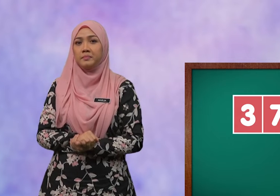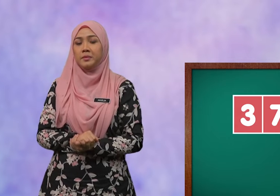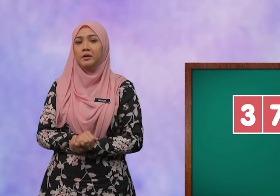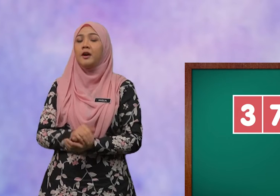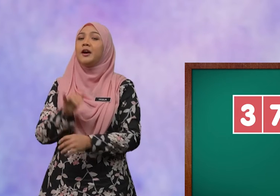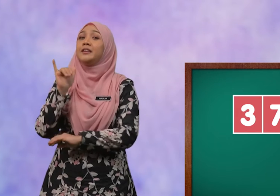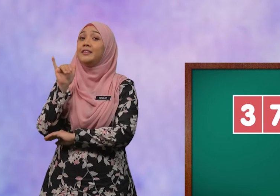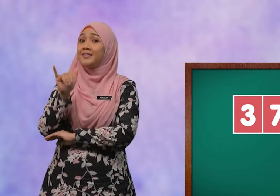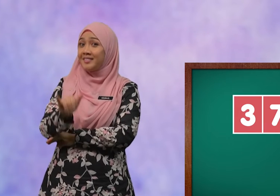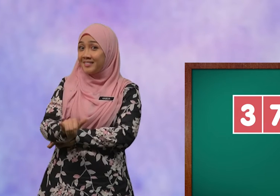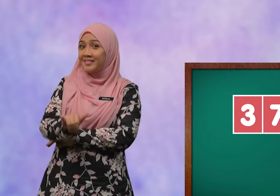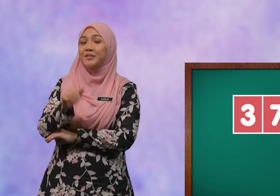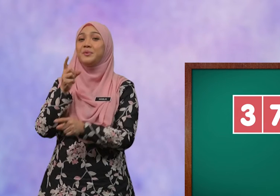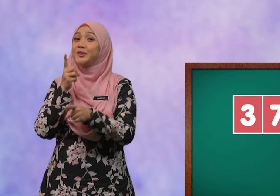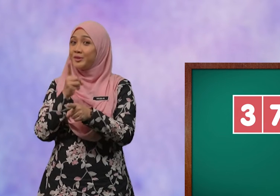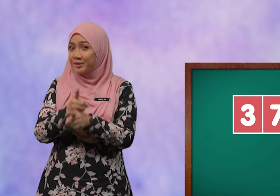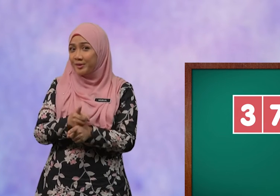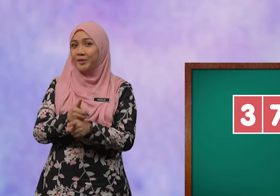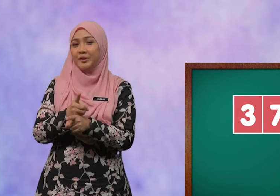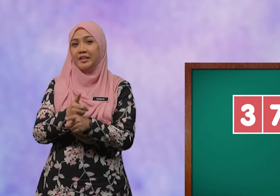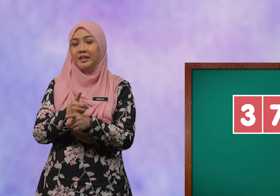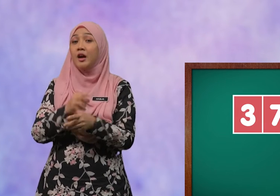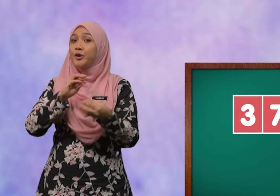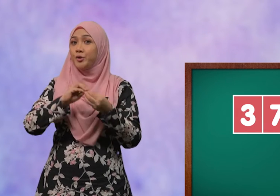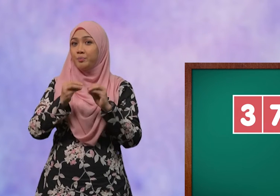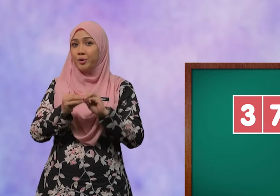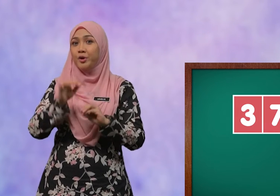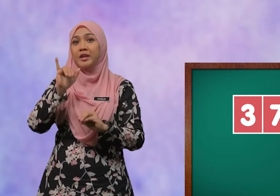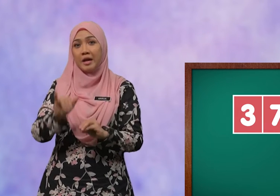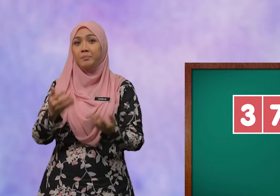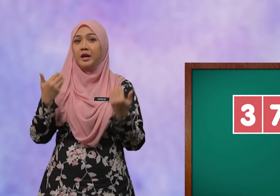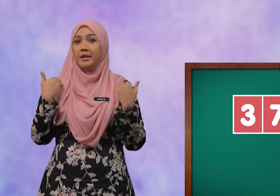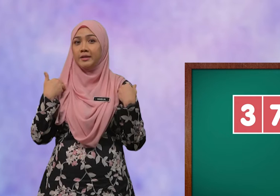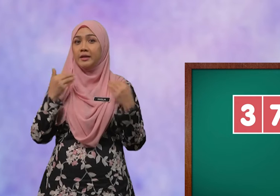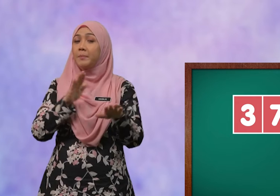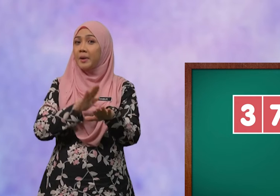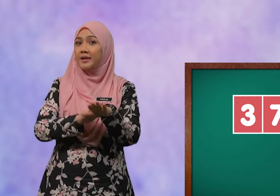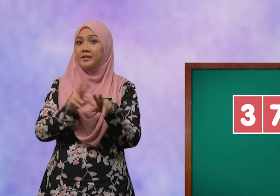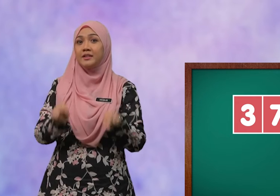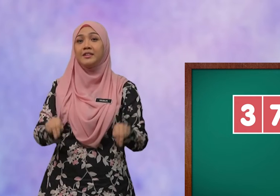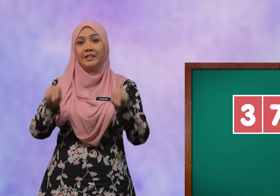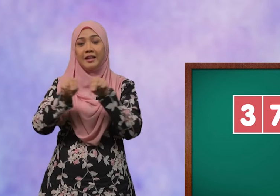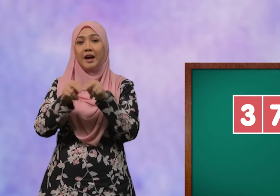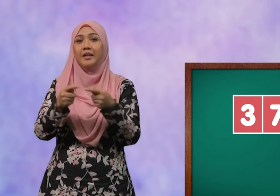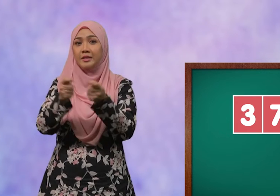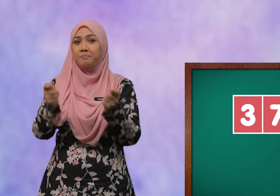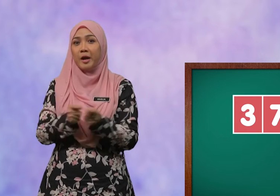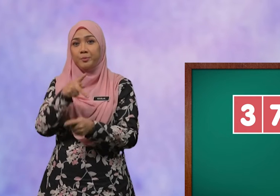Ya, betul. Nombor yang berada pada nilai tempat